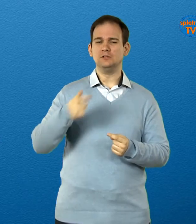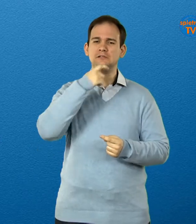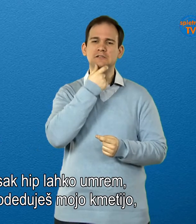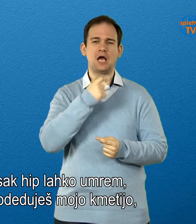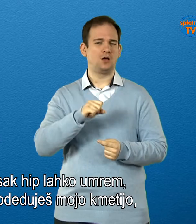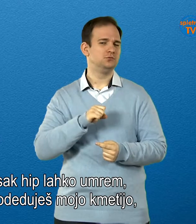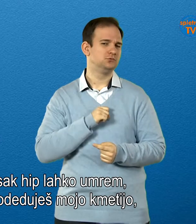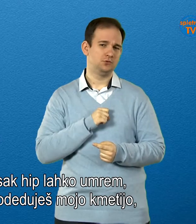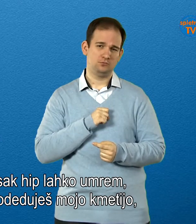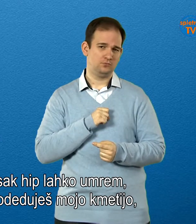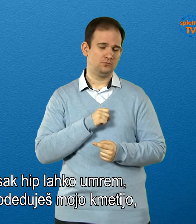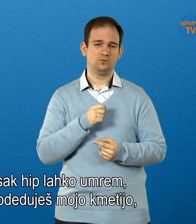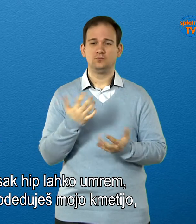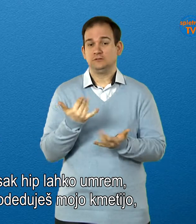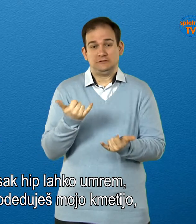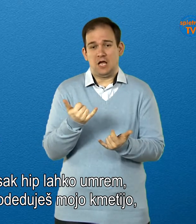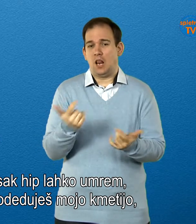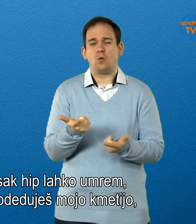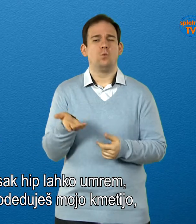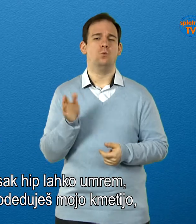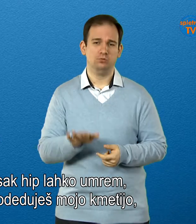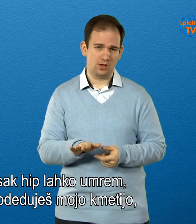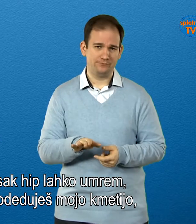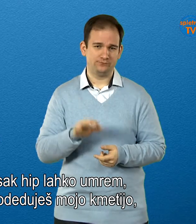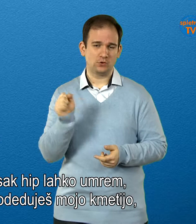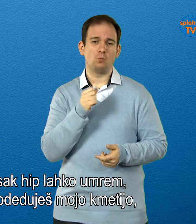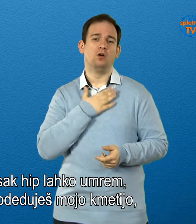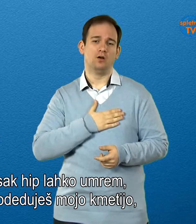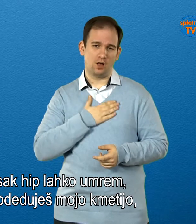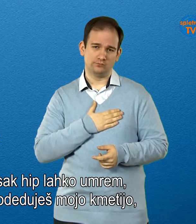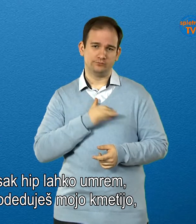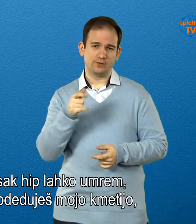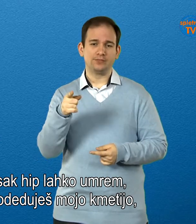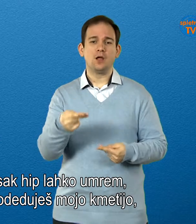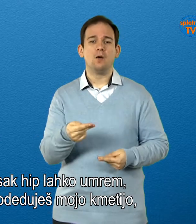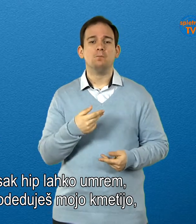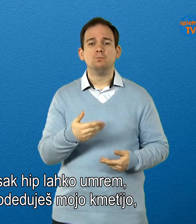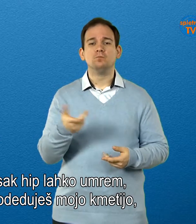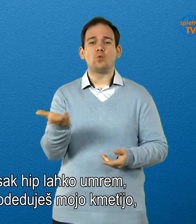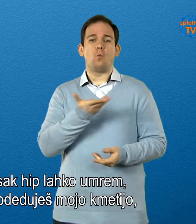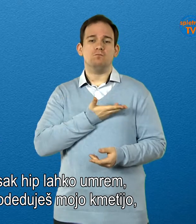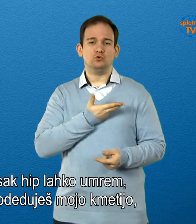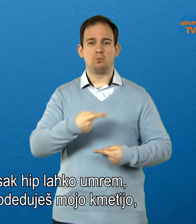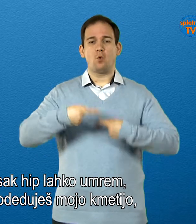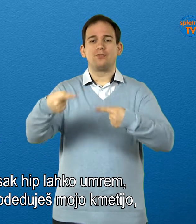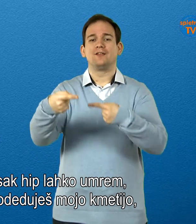Star sem in vsak hip lahko umrem. Zato bi rad, da podeduješ mojo kmetijo, na kateri je vila,